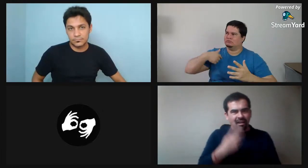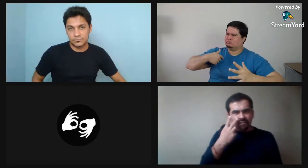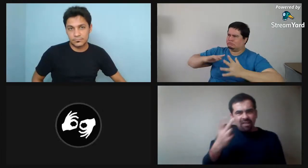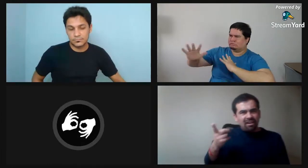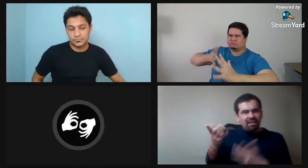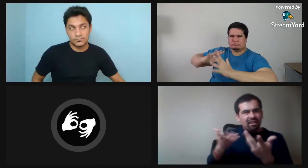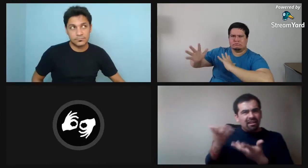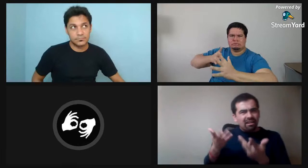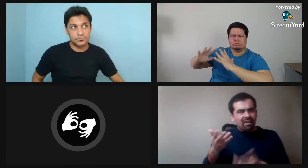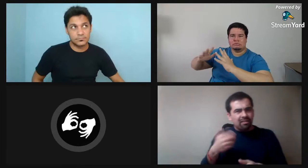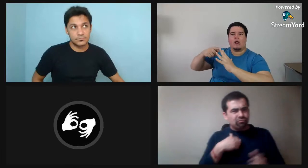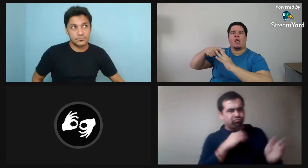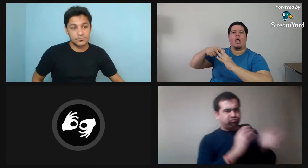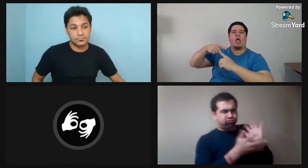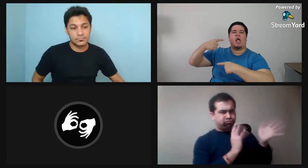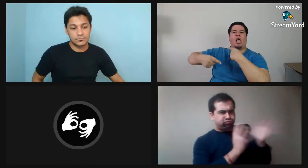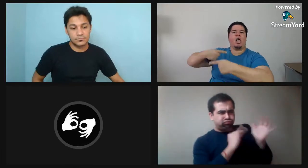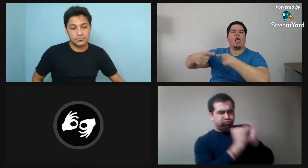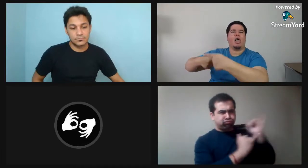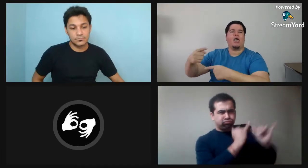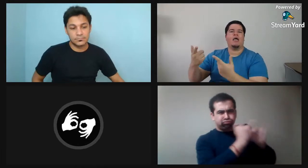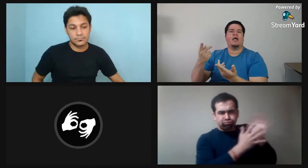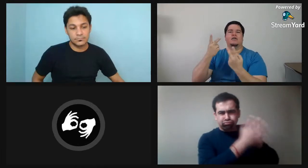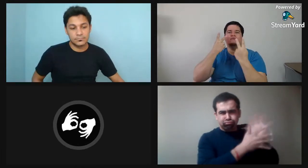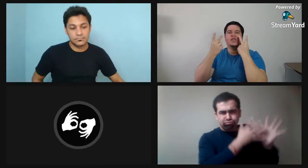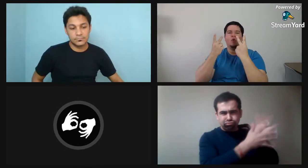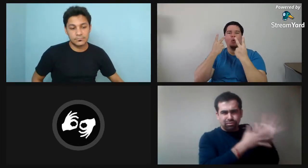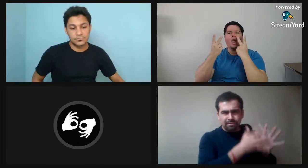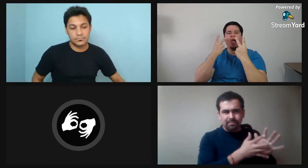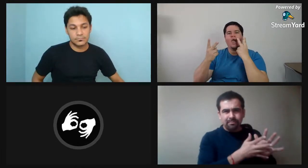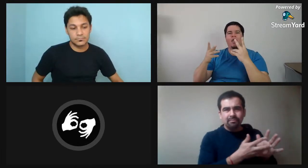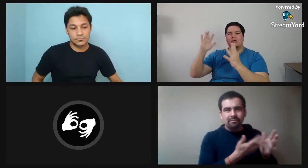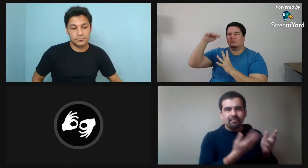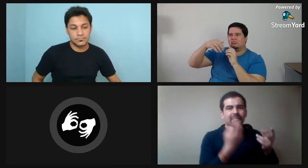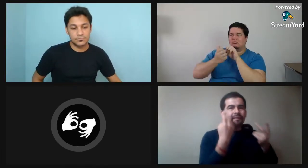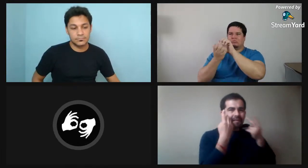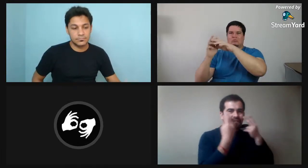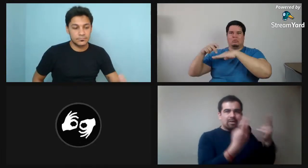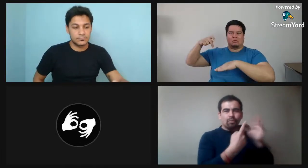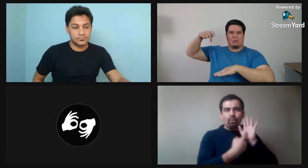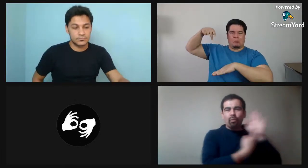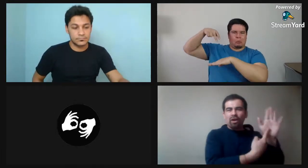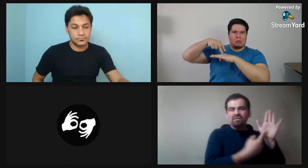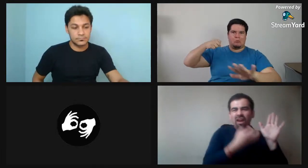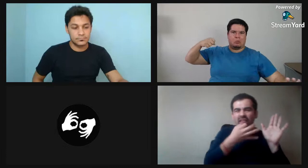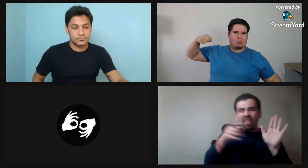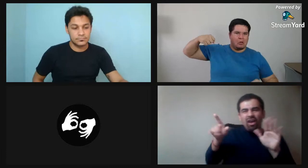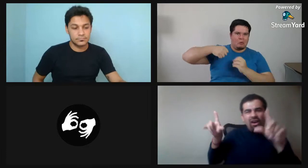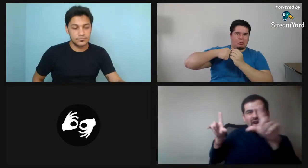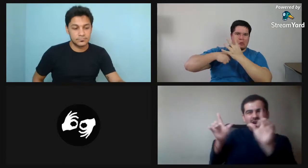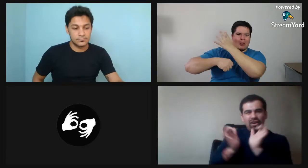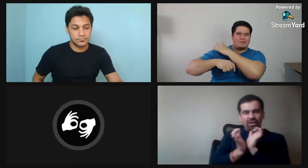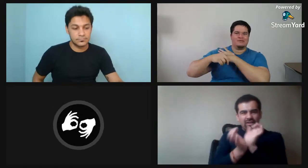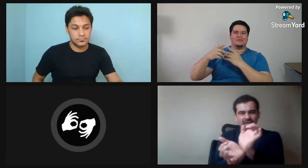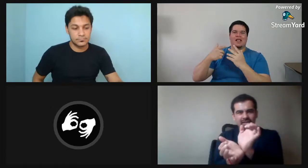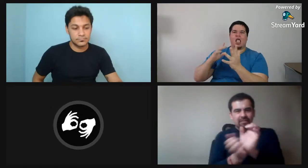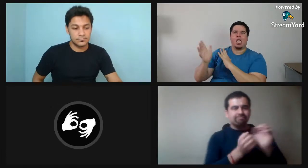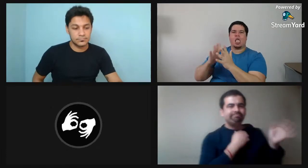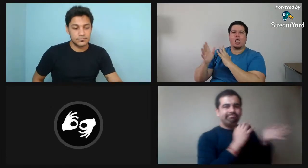Mi hermano sordo me decía a ver, ¿de qué se trata esto? Y yo le dije lengua de seña. Y eran cosas